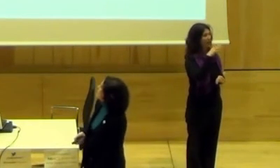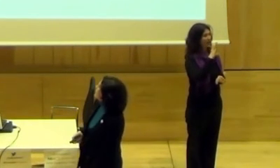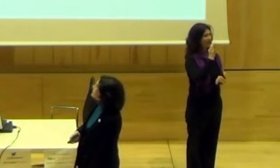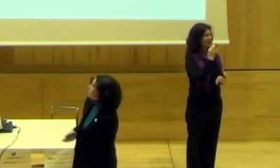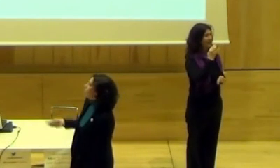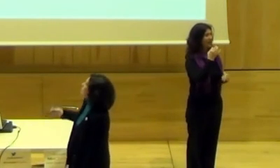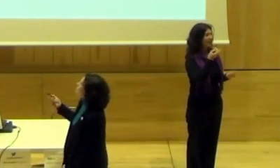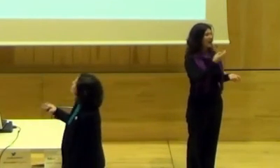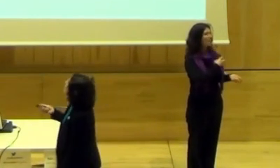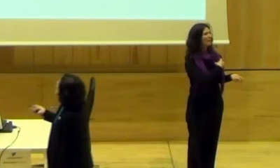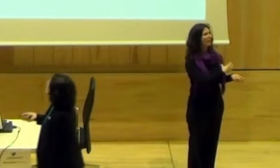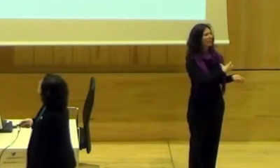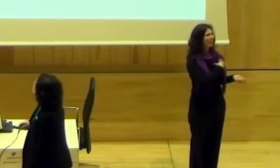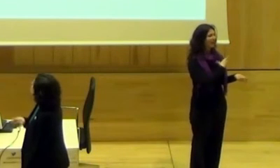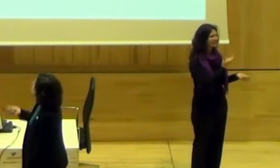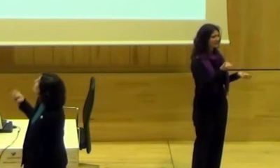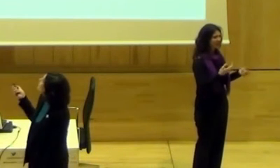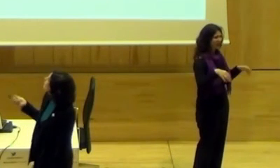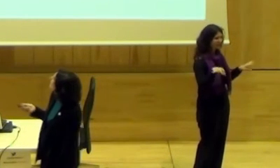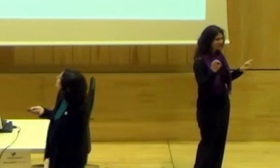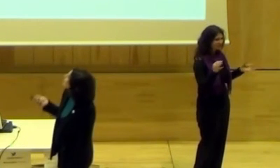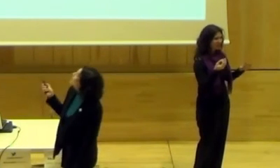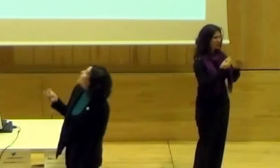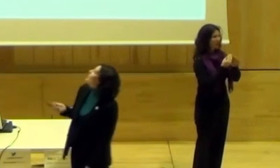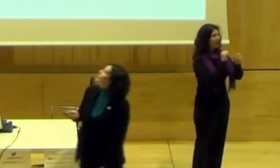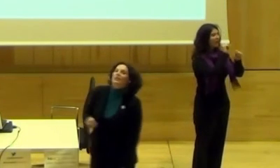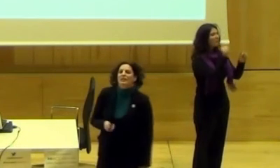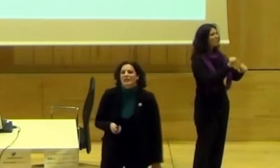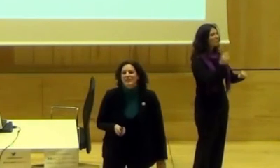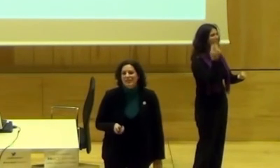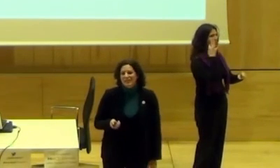Barbie, Princess Disney, no sé, una mezcla así, playboy, ¿vale?